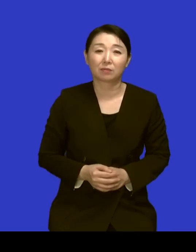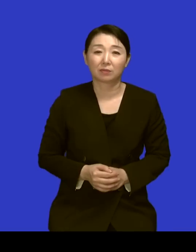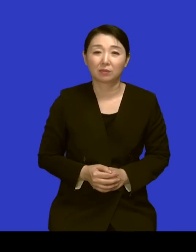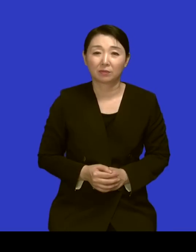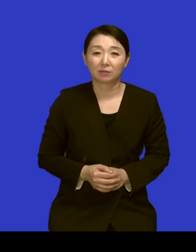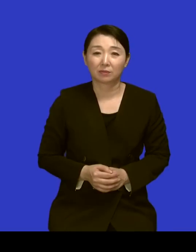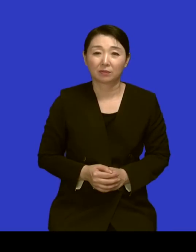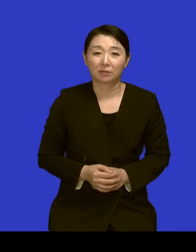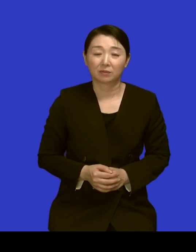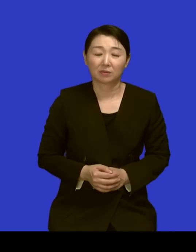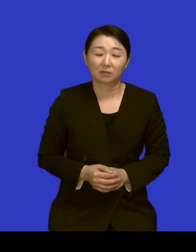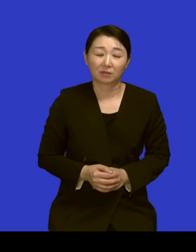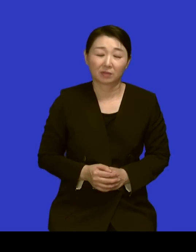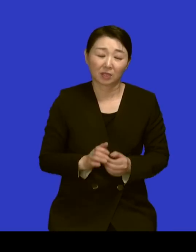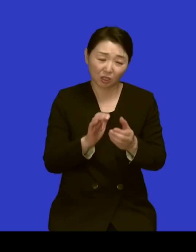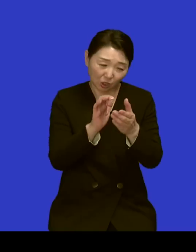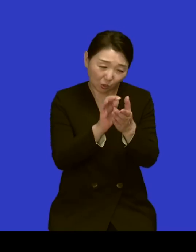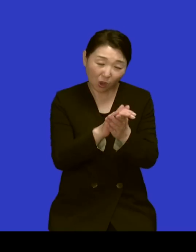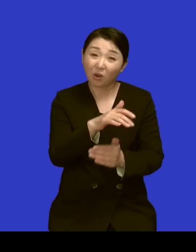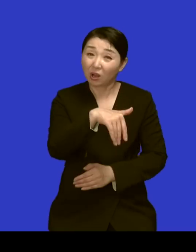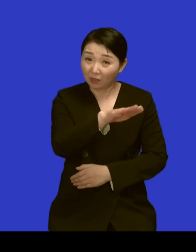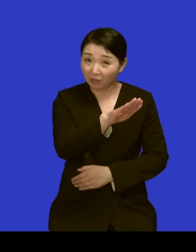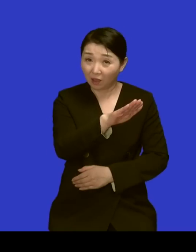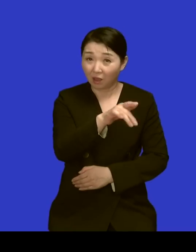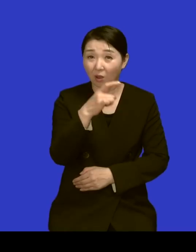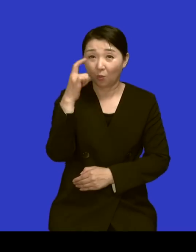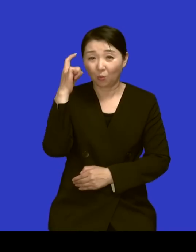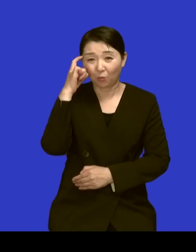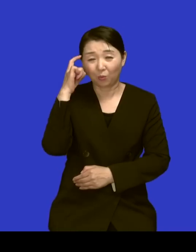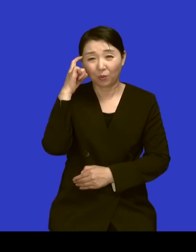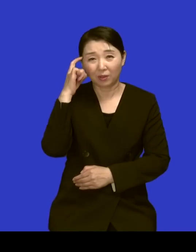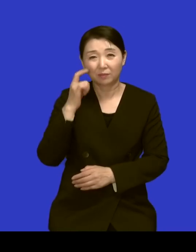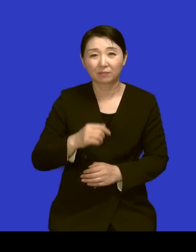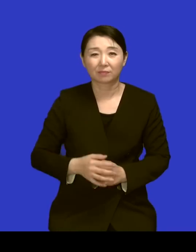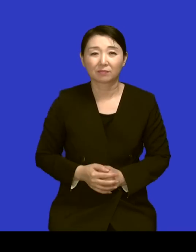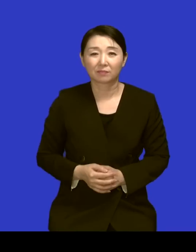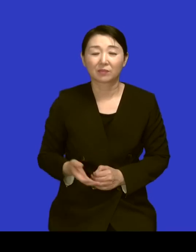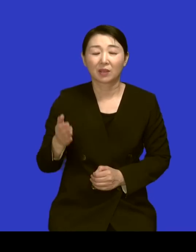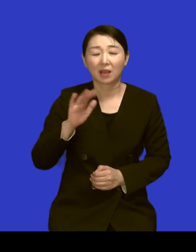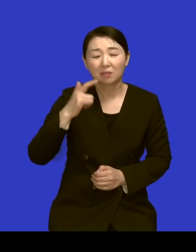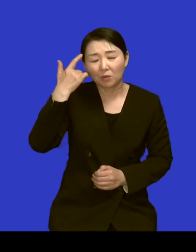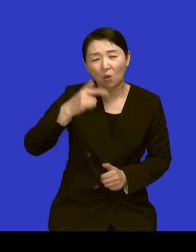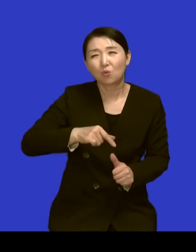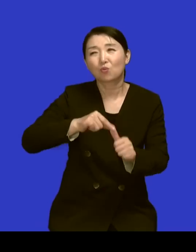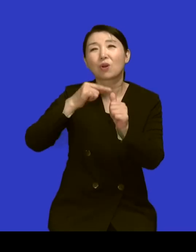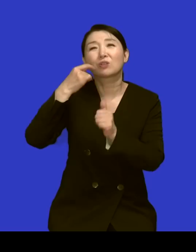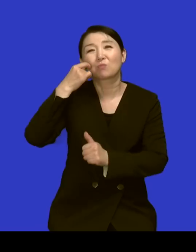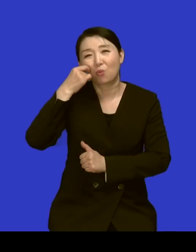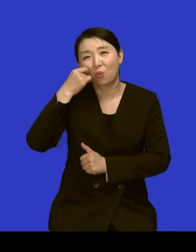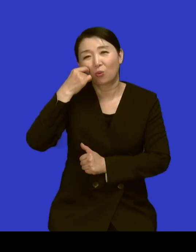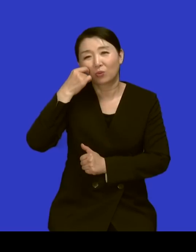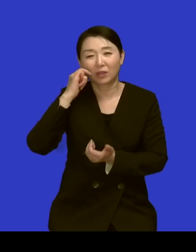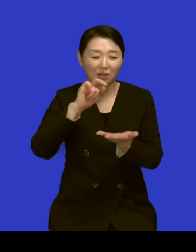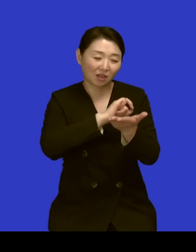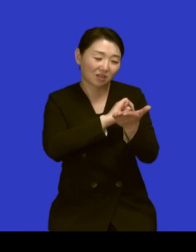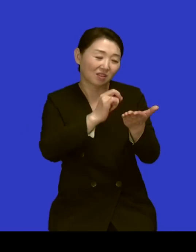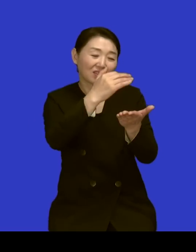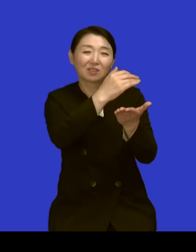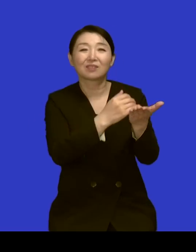가신다 그러지 않으면 뭐 영을 구할 길이 없을 것이다 이런 얘기 때문에